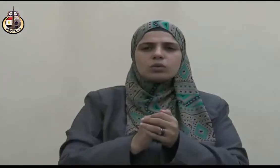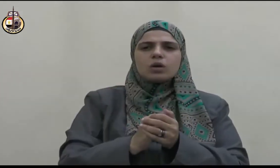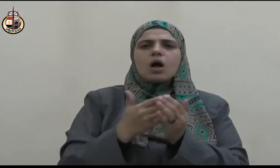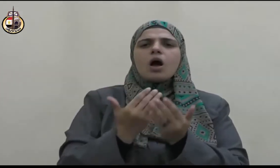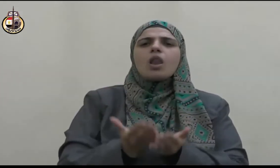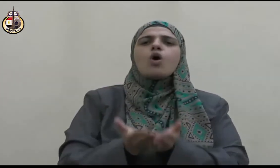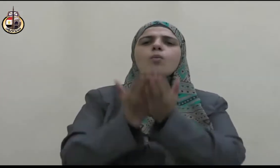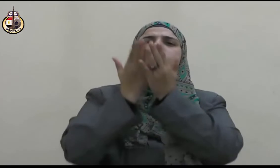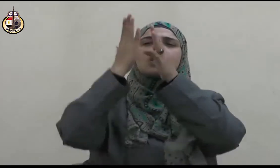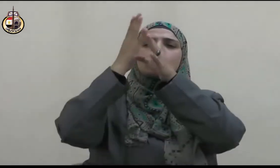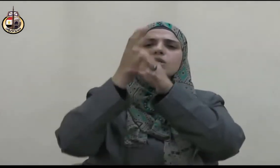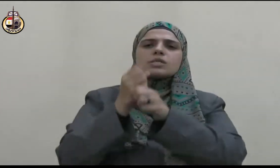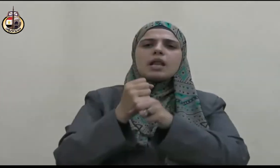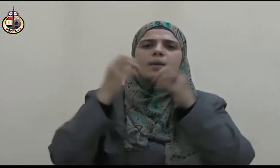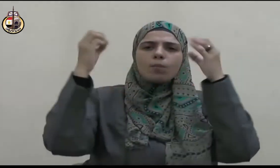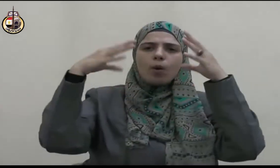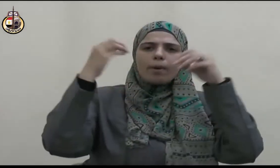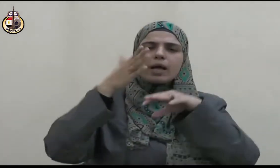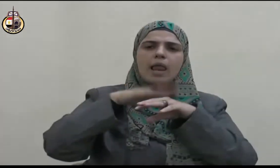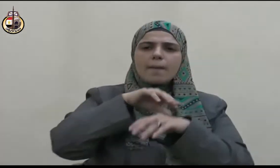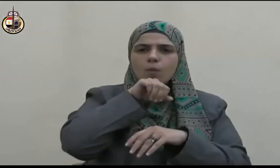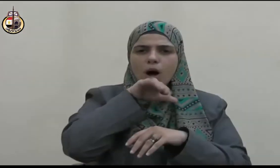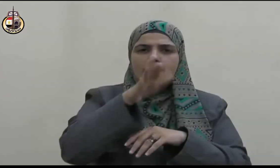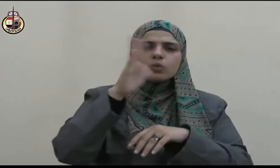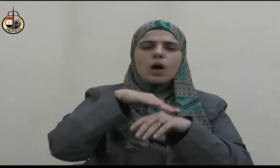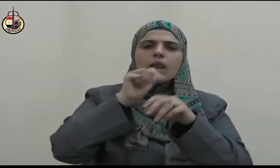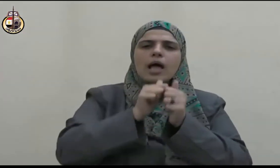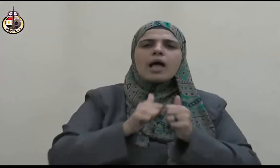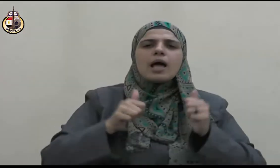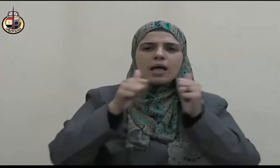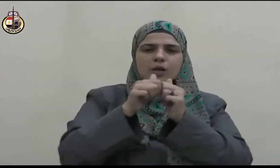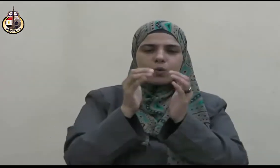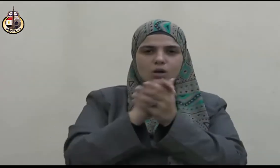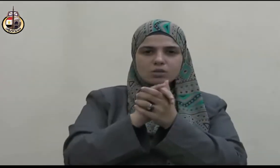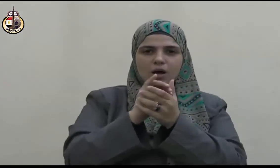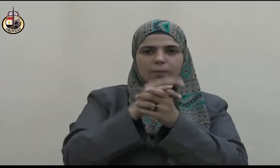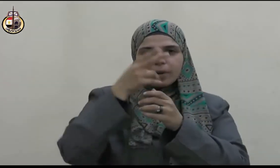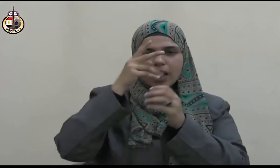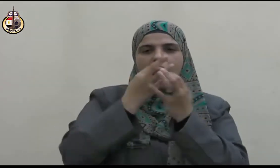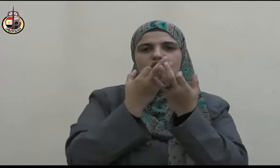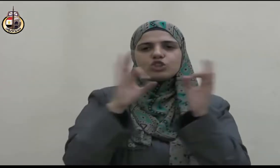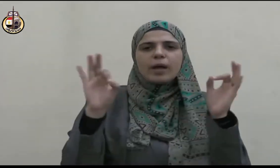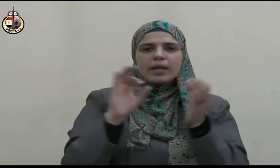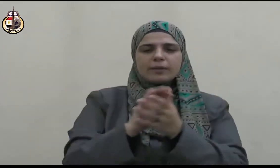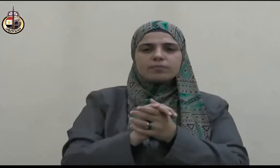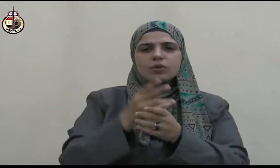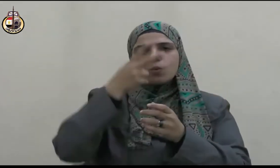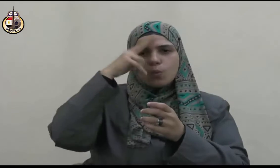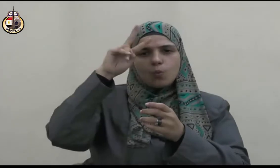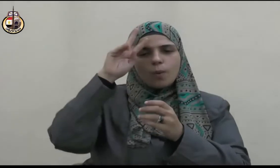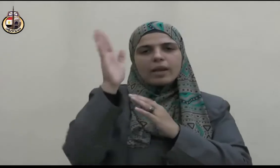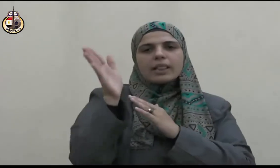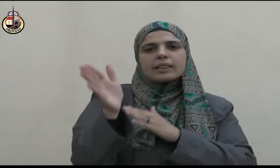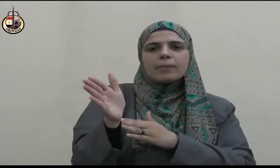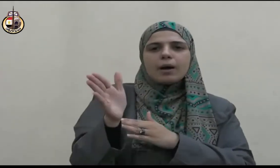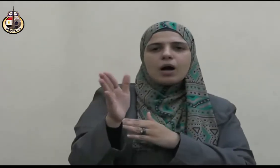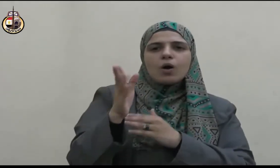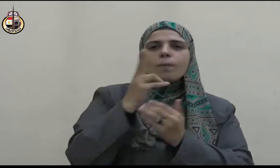فإن كان إثما كان أبعد الناس عنه وقال صلى الله عليه وسلم